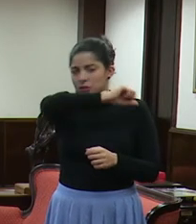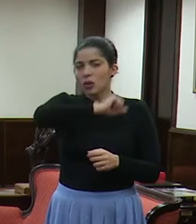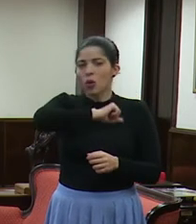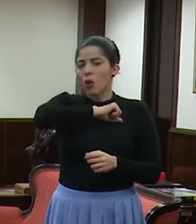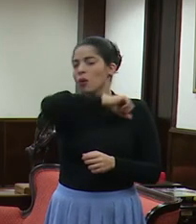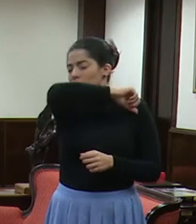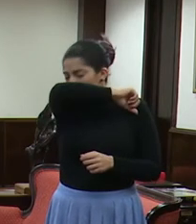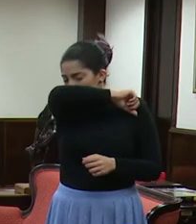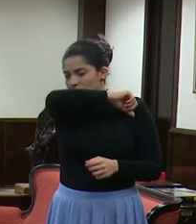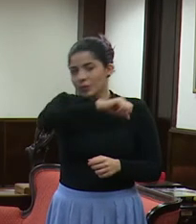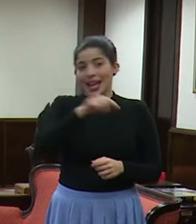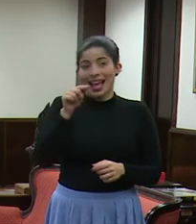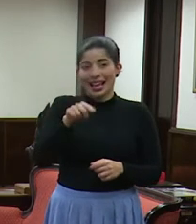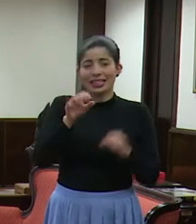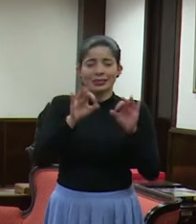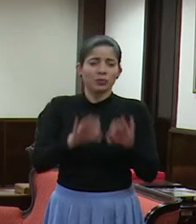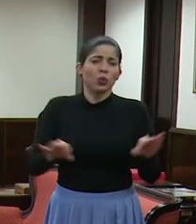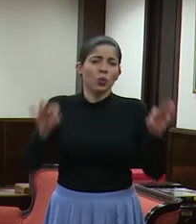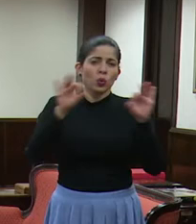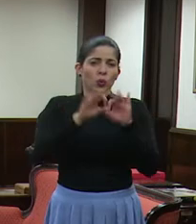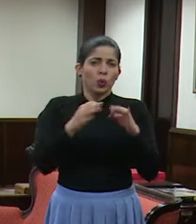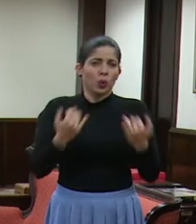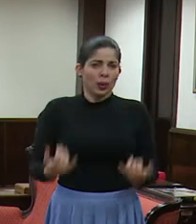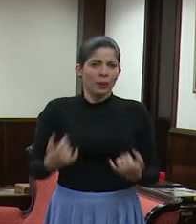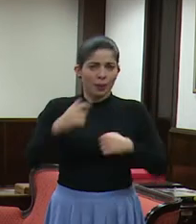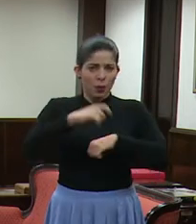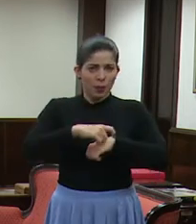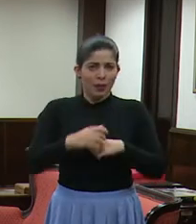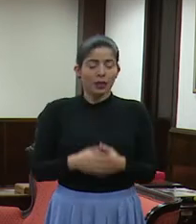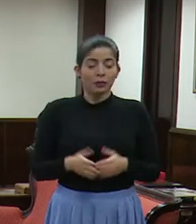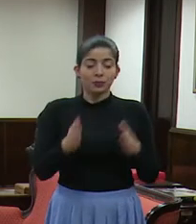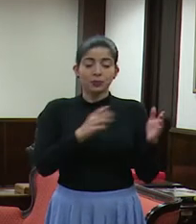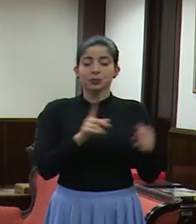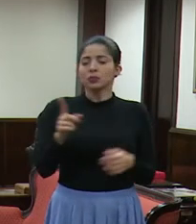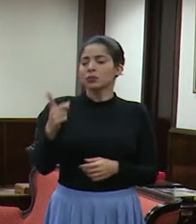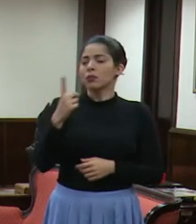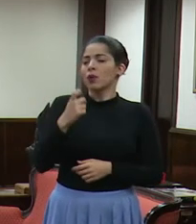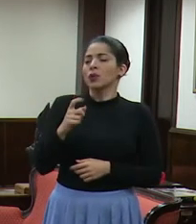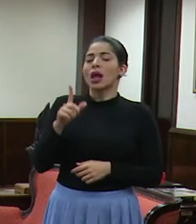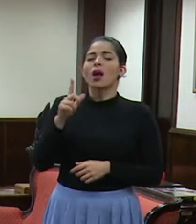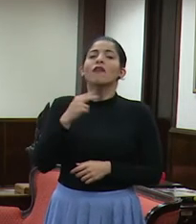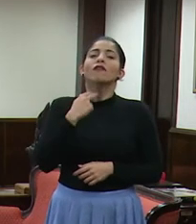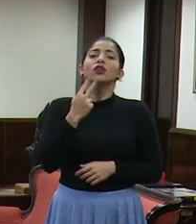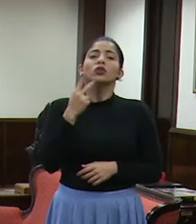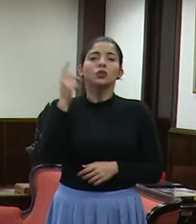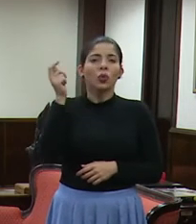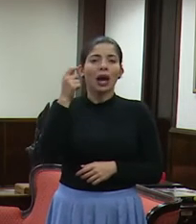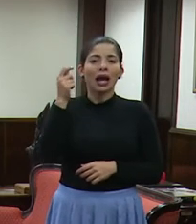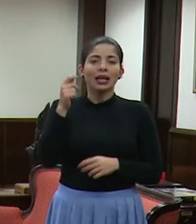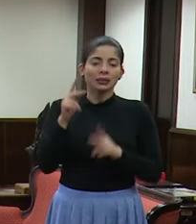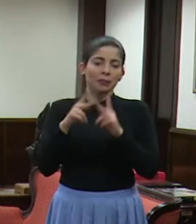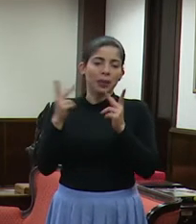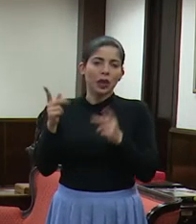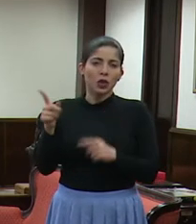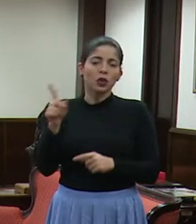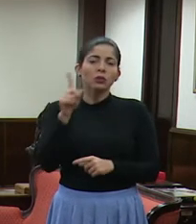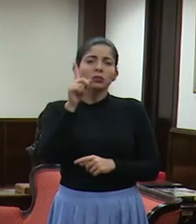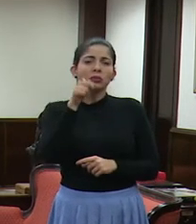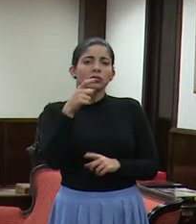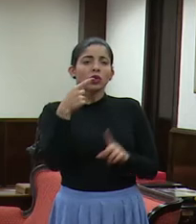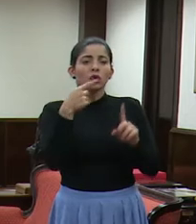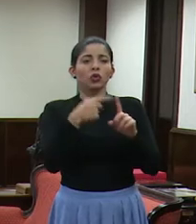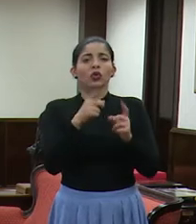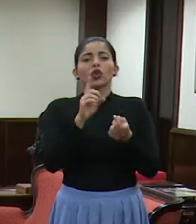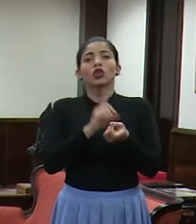tos es clave en este momento. Hacen una pregunta de la voz de Guanacaste, que se la dirigen al Dr.